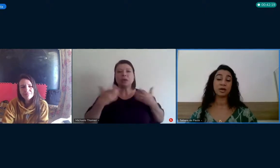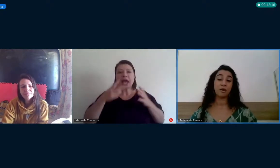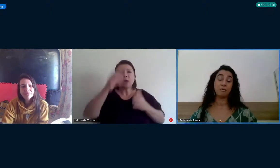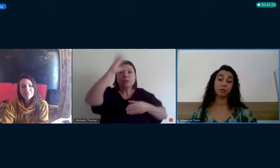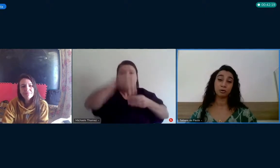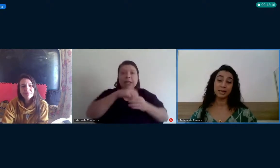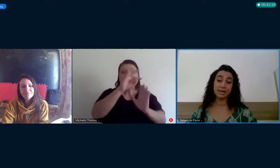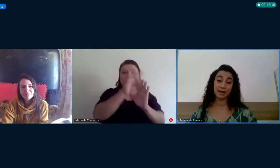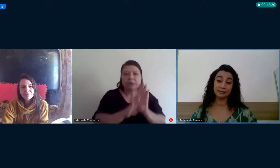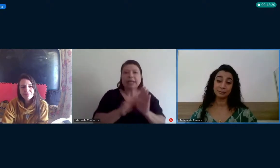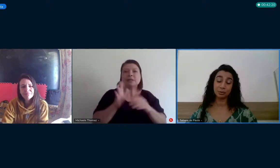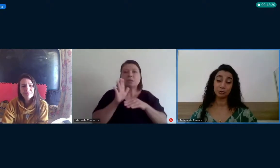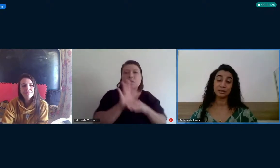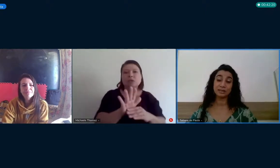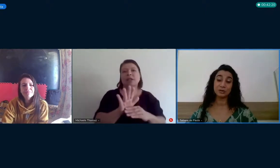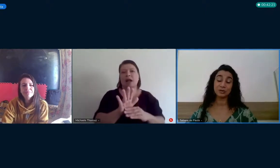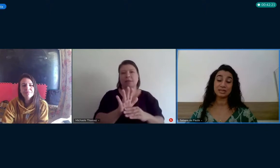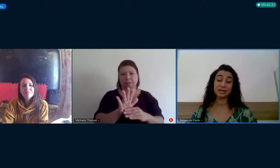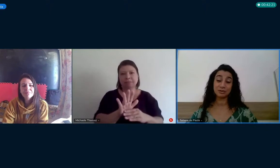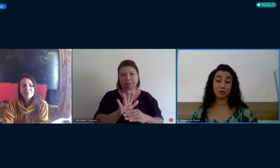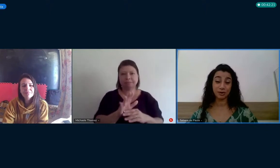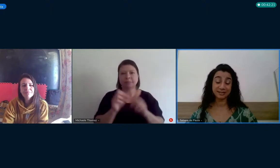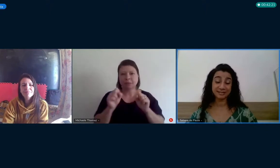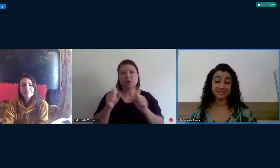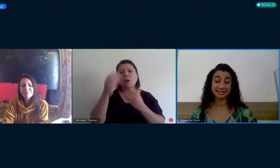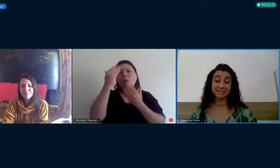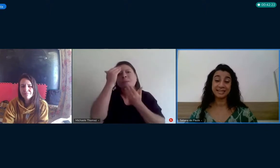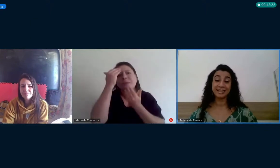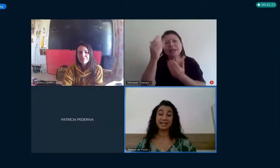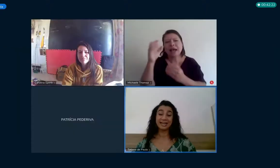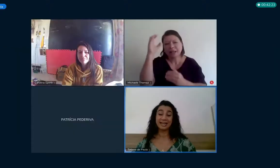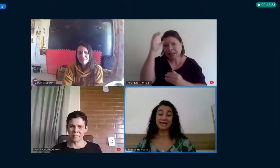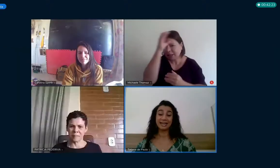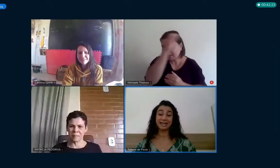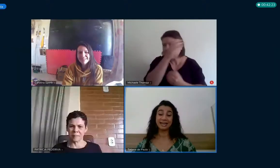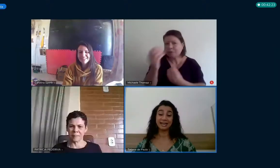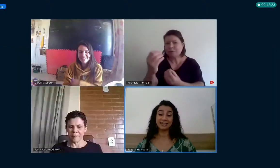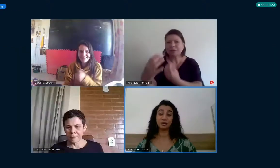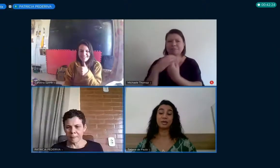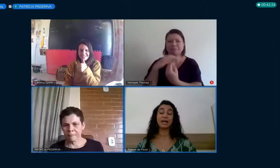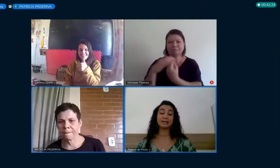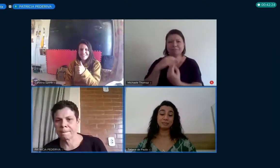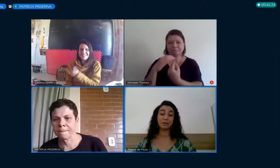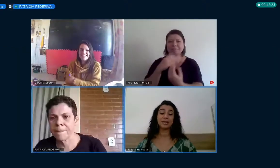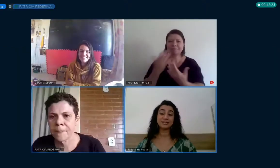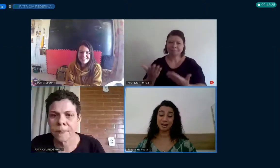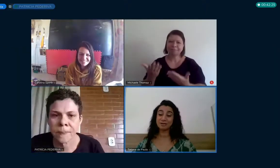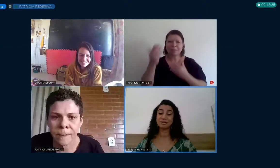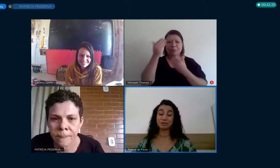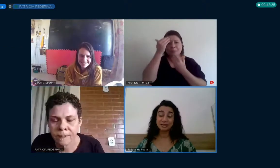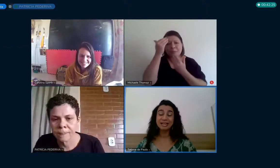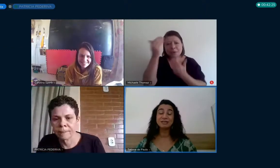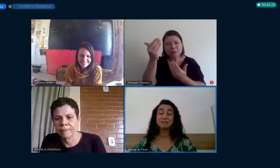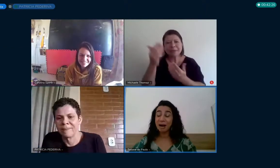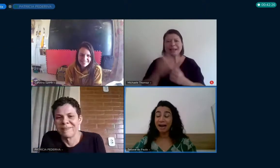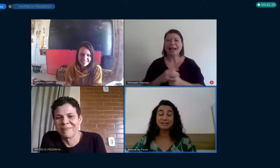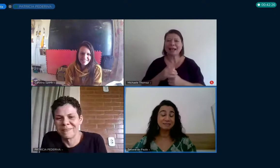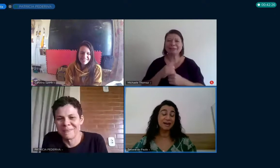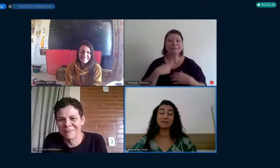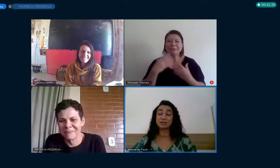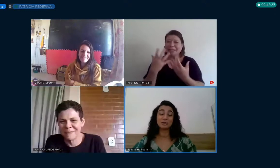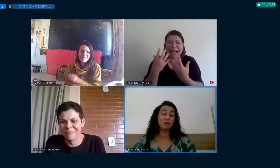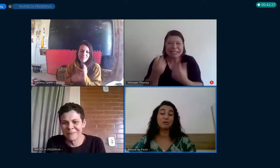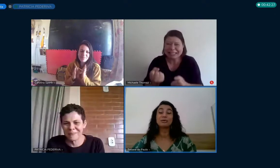E é isso, Carol, muito obrigada por todas as considerações, é... E obrigada pelo aceite, gostei